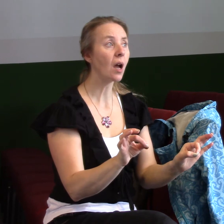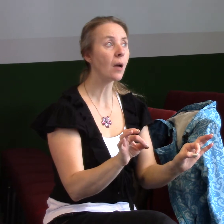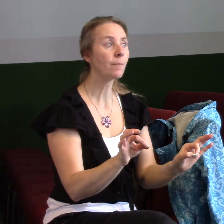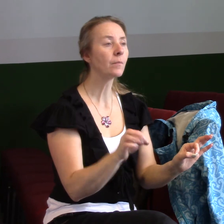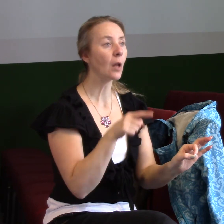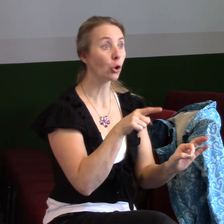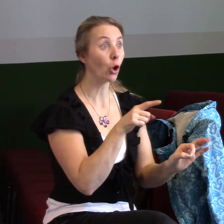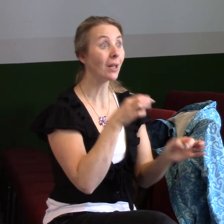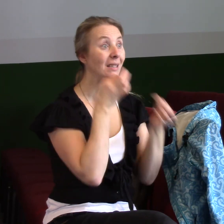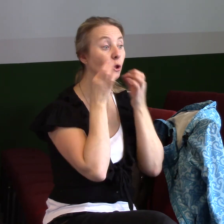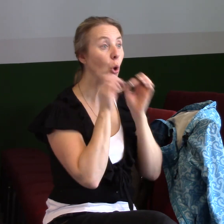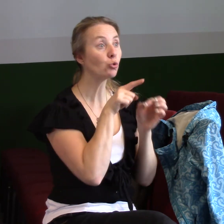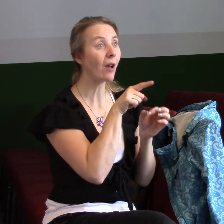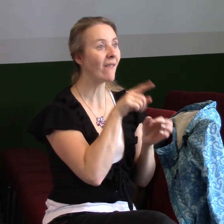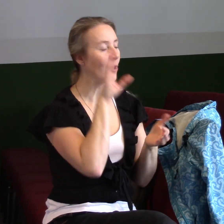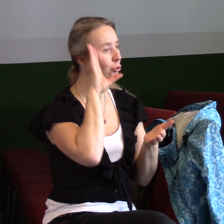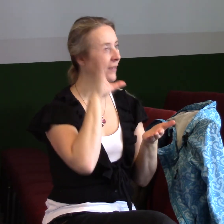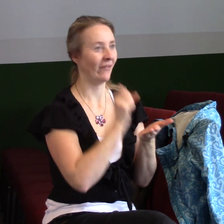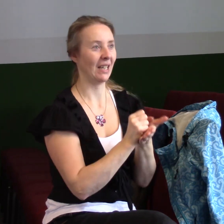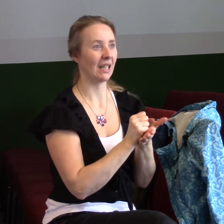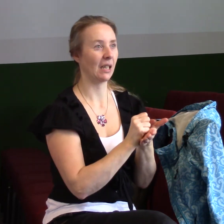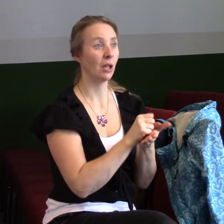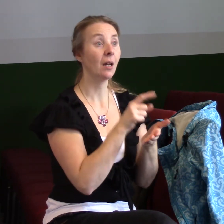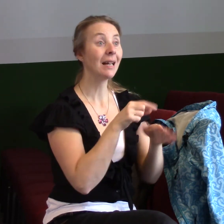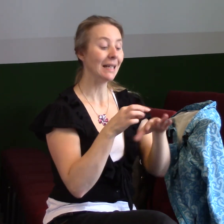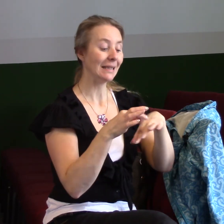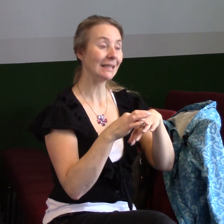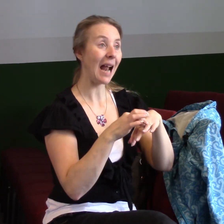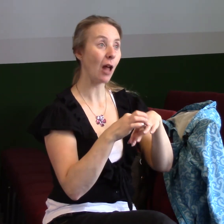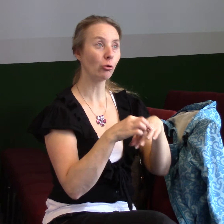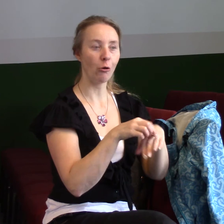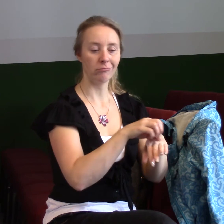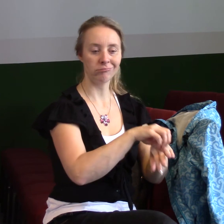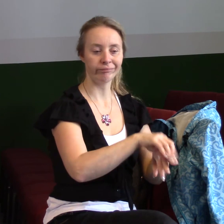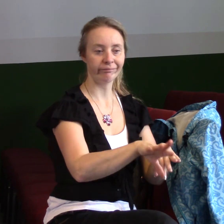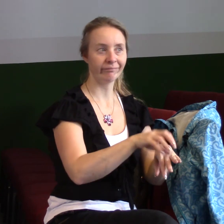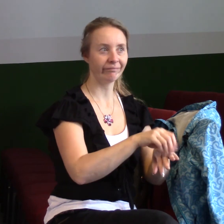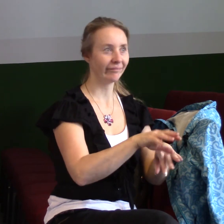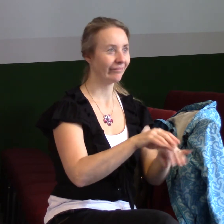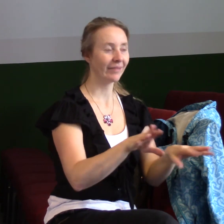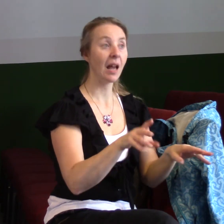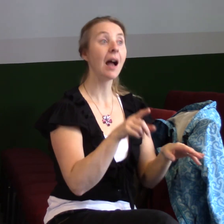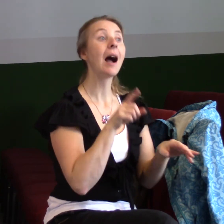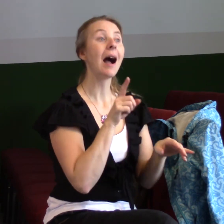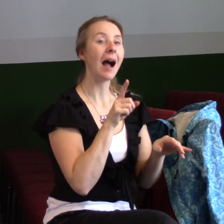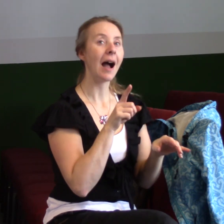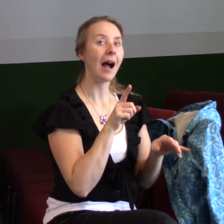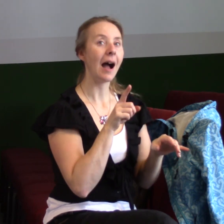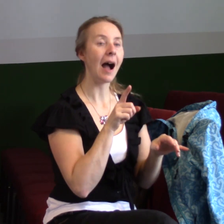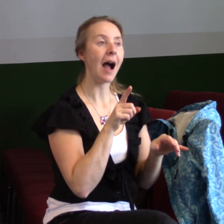zácnější než pomíjející zlato, jenže zkoušeno ohněm byla nalezena chvále, slávy a ctí při zjevení